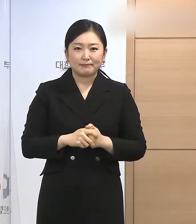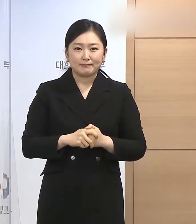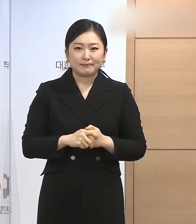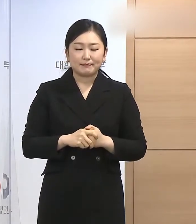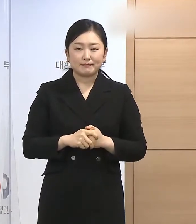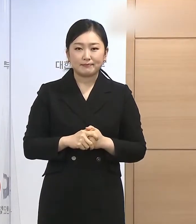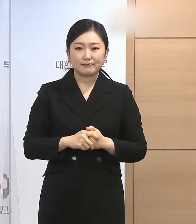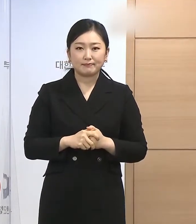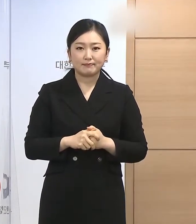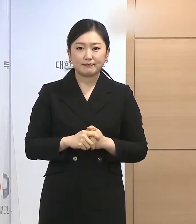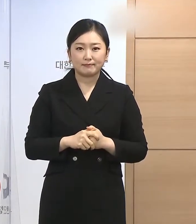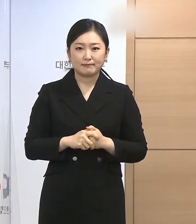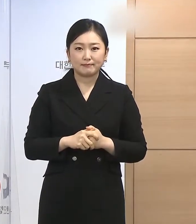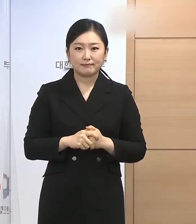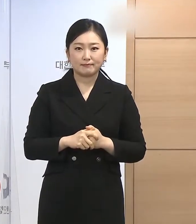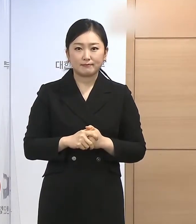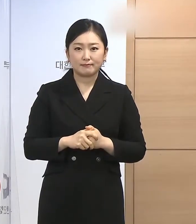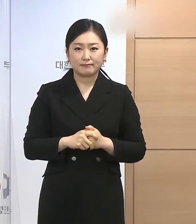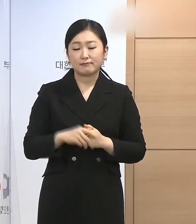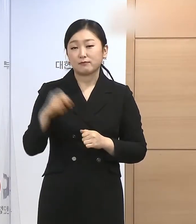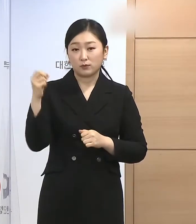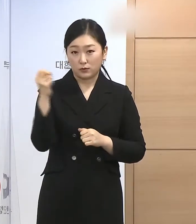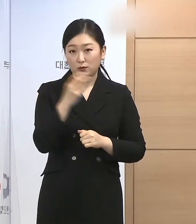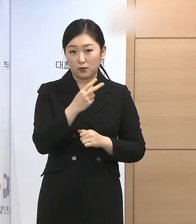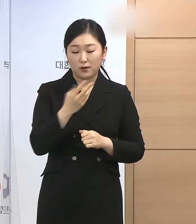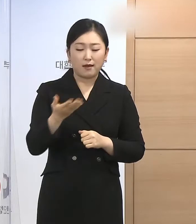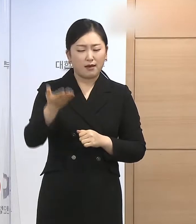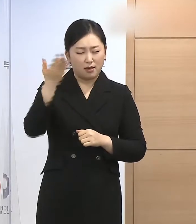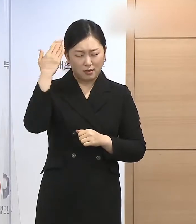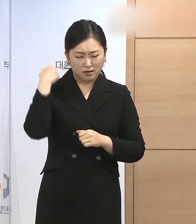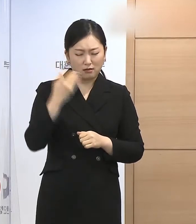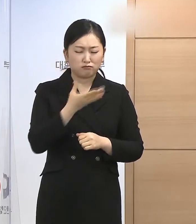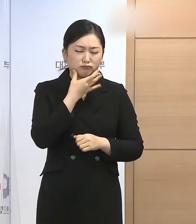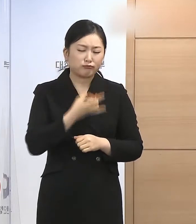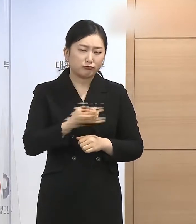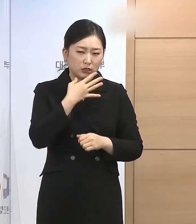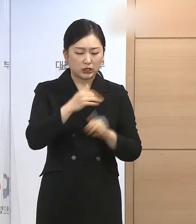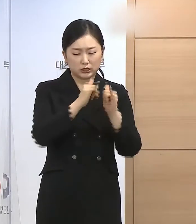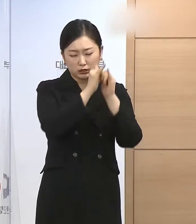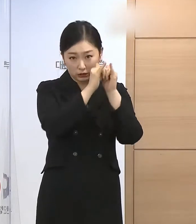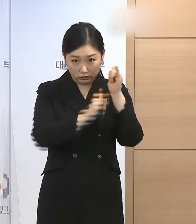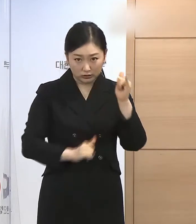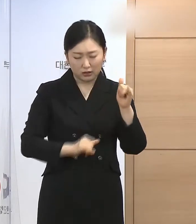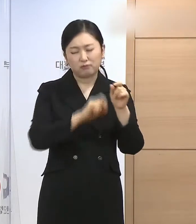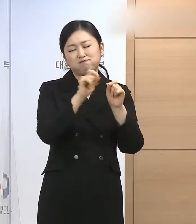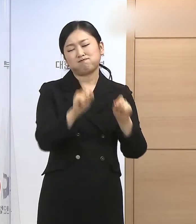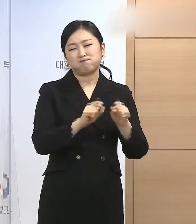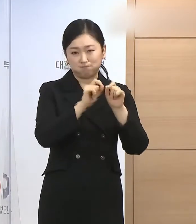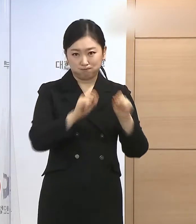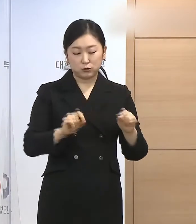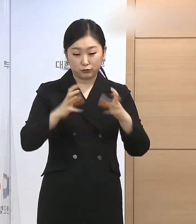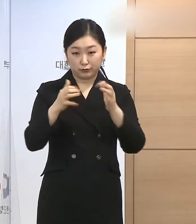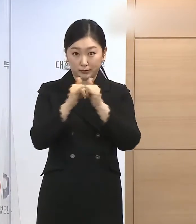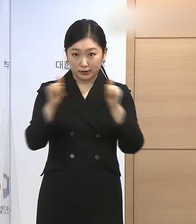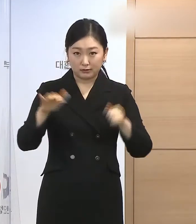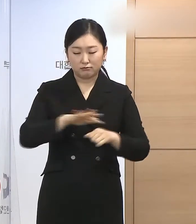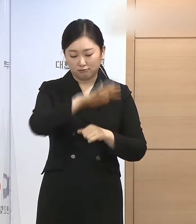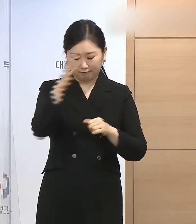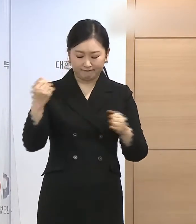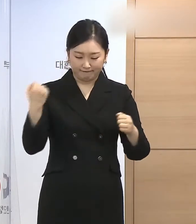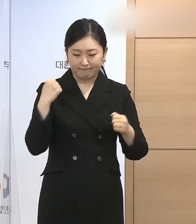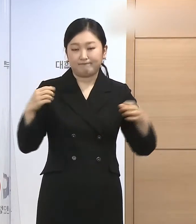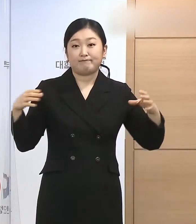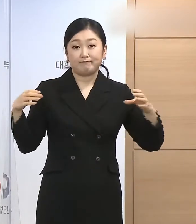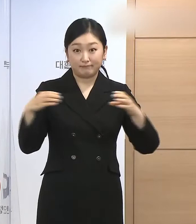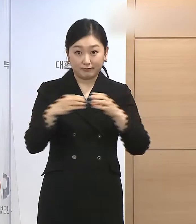또한 과거의 불행한 역사를 딛고 온 국민이 대화합을 이루어 코로나19 확산과